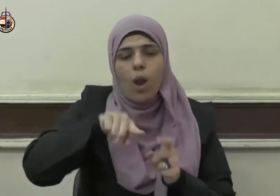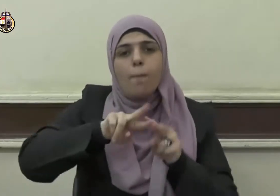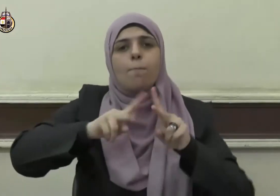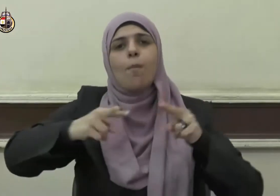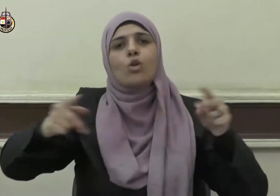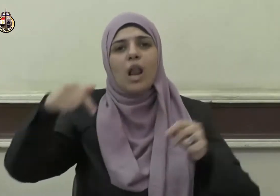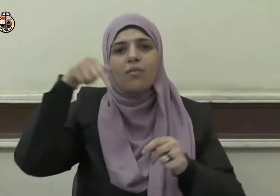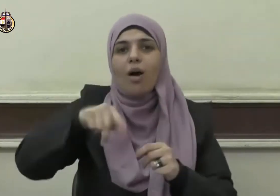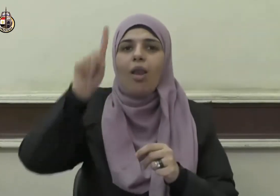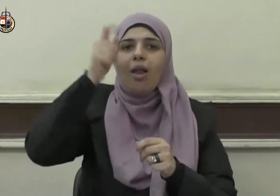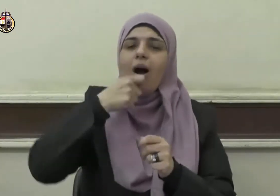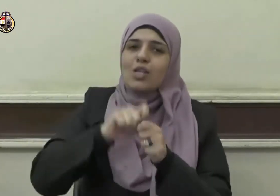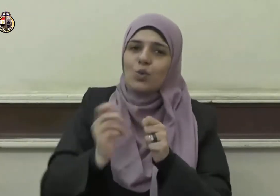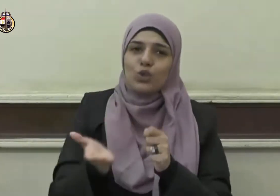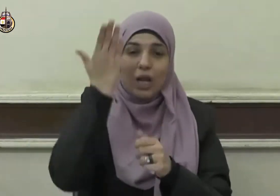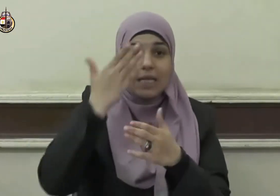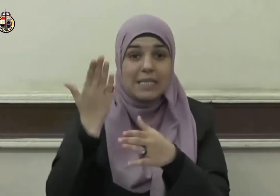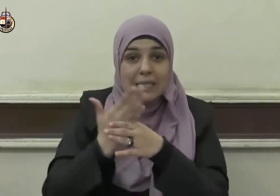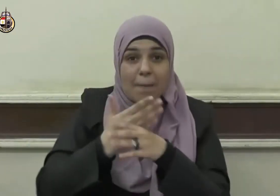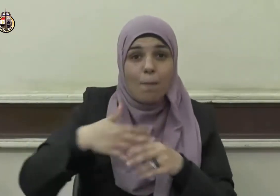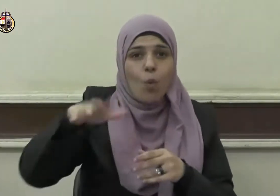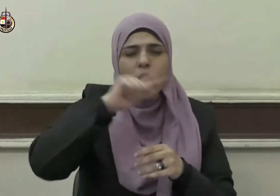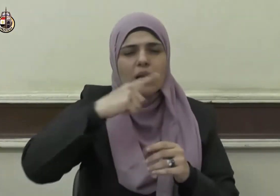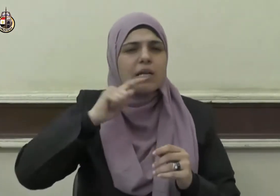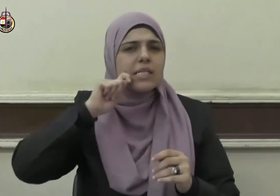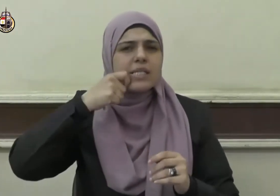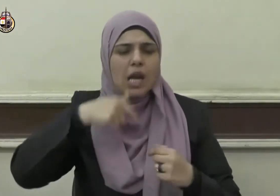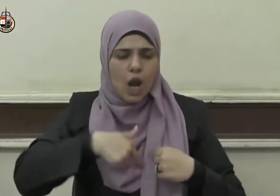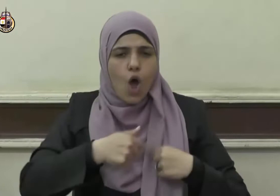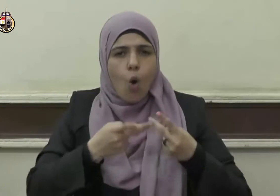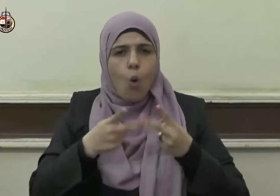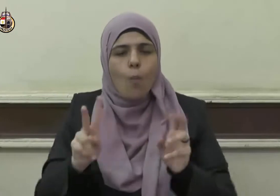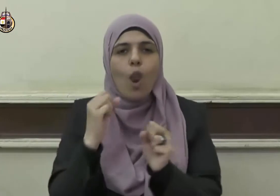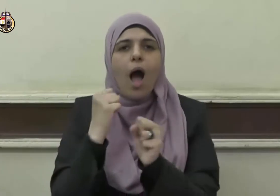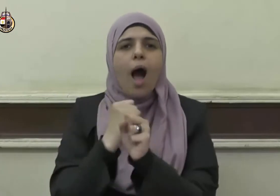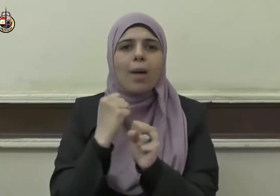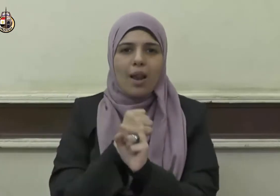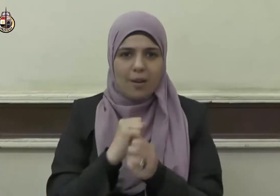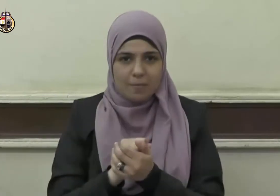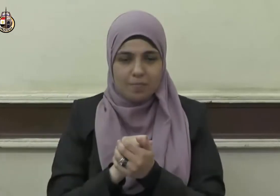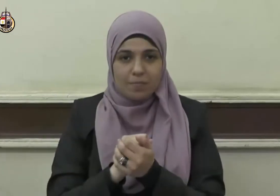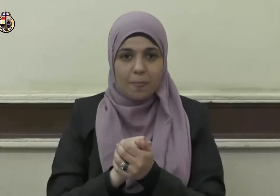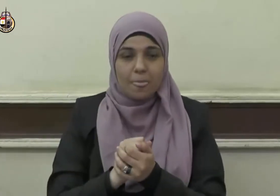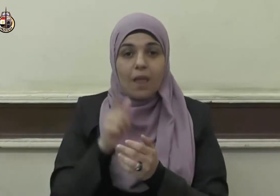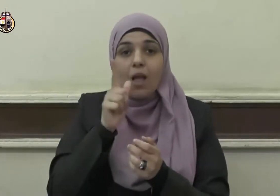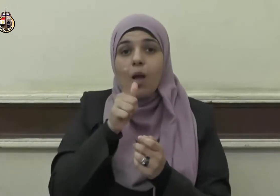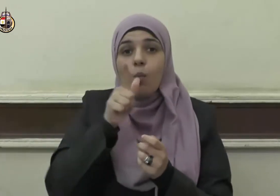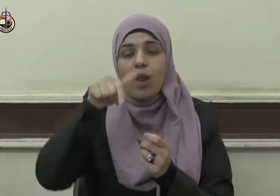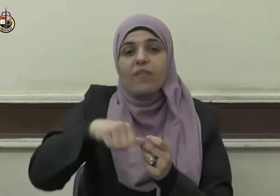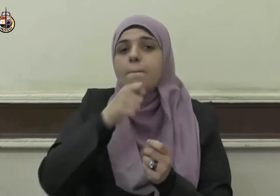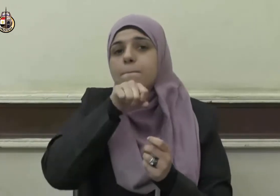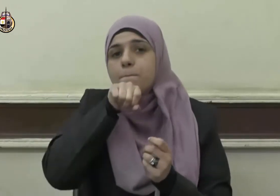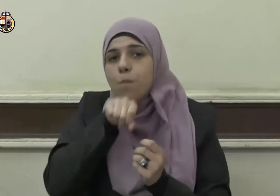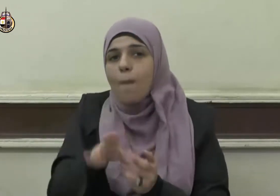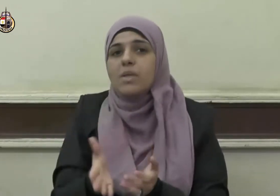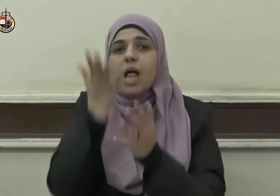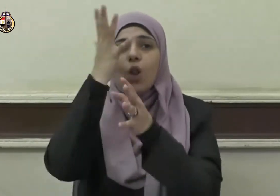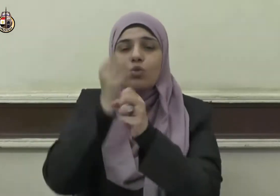لأنها سر قبول العمل حيث يقول نبينا صلى الله عليه